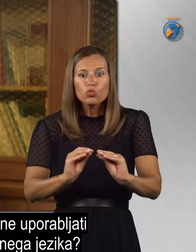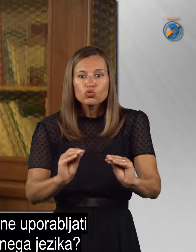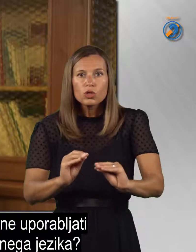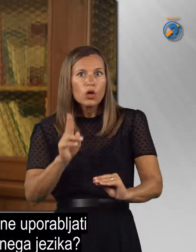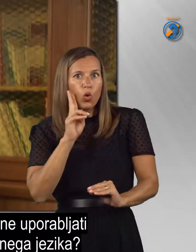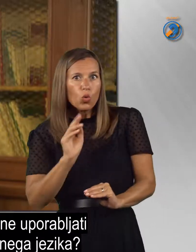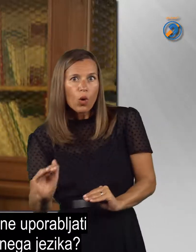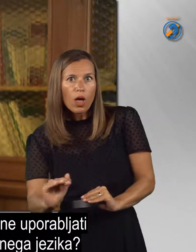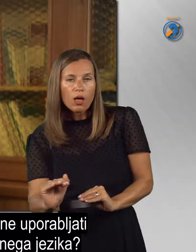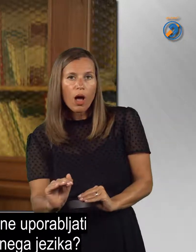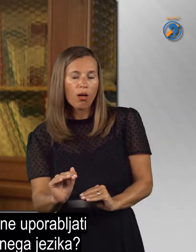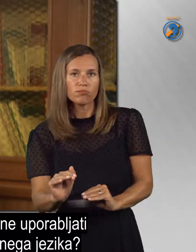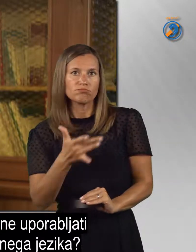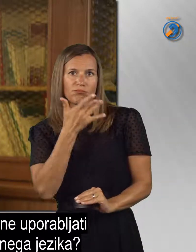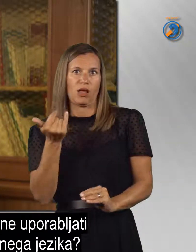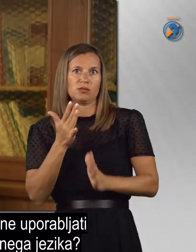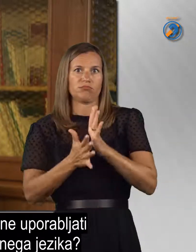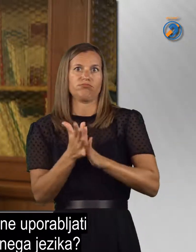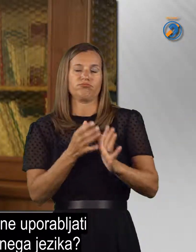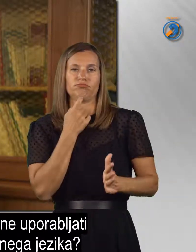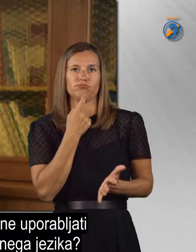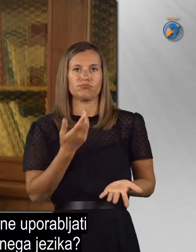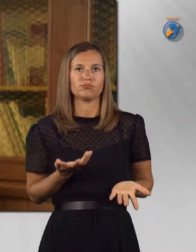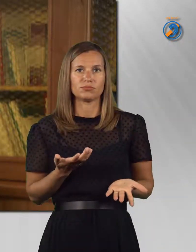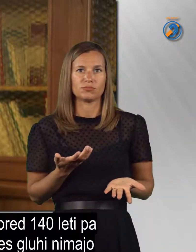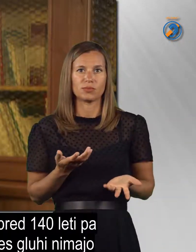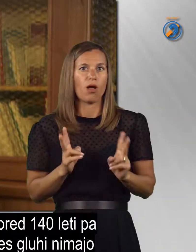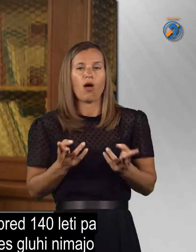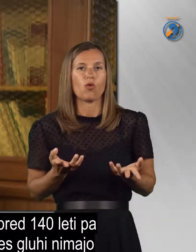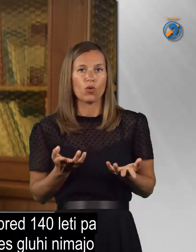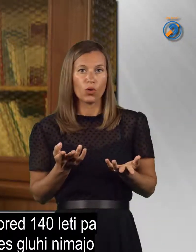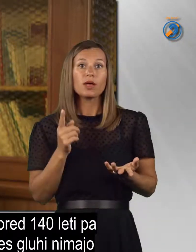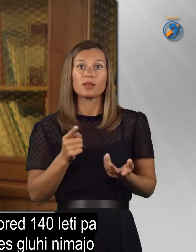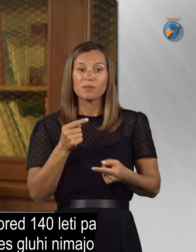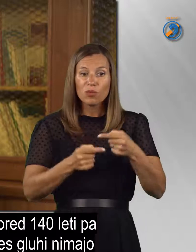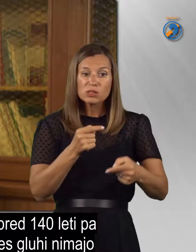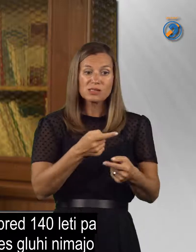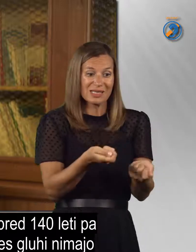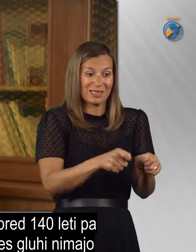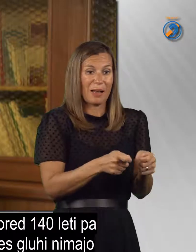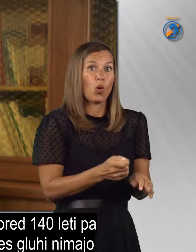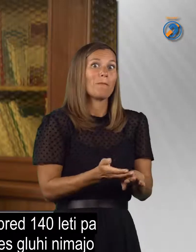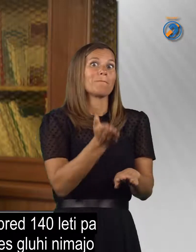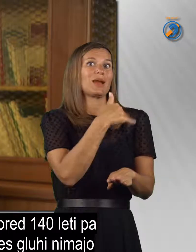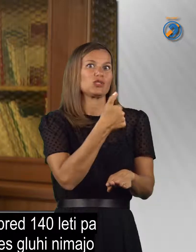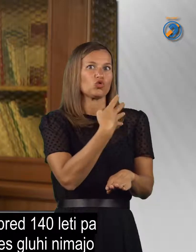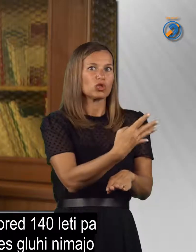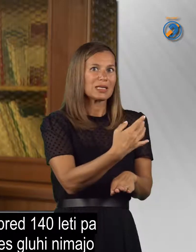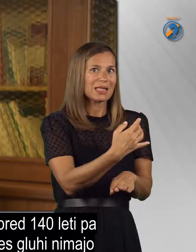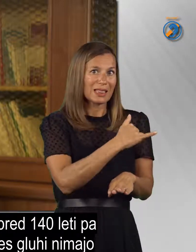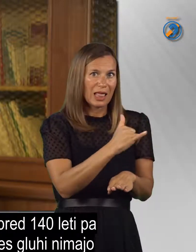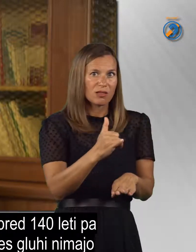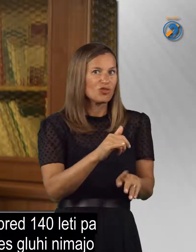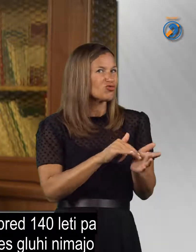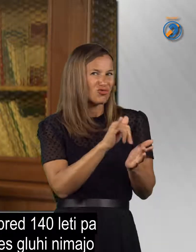gluhega, pa ne uporabljati slovenskega znakovnega jezika. Posledice teh sklepov pred 140 leti so pa živi